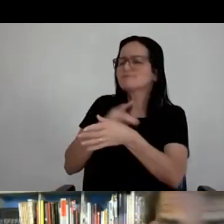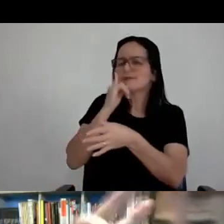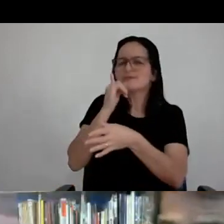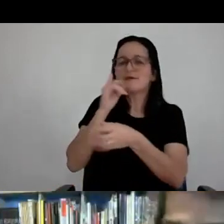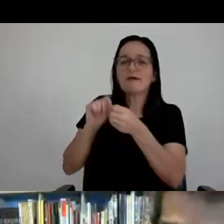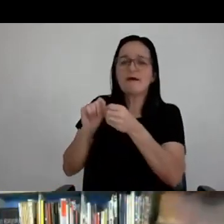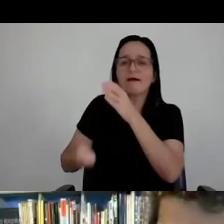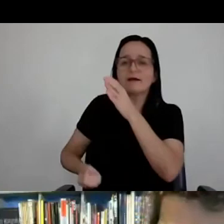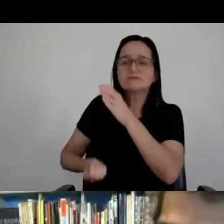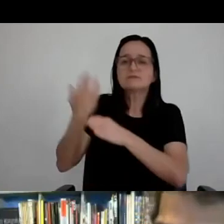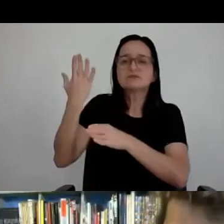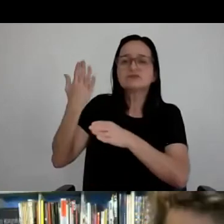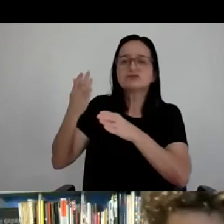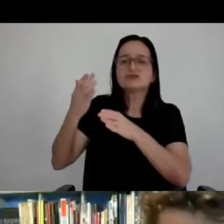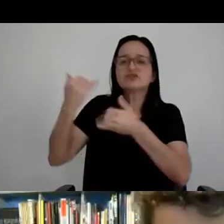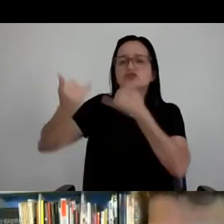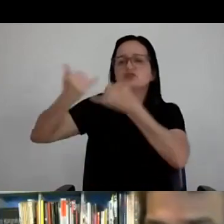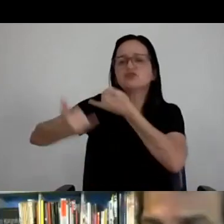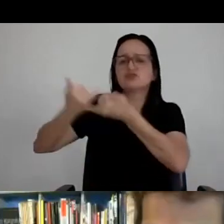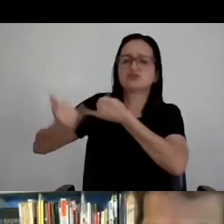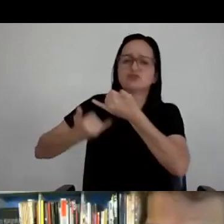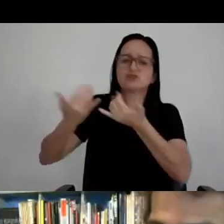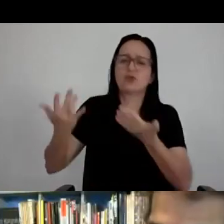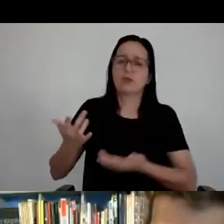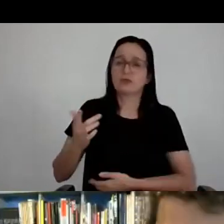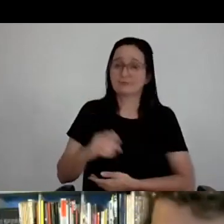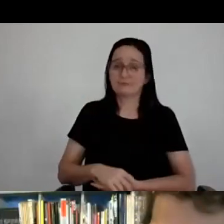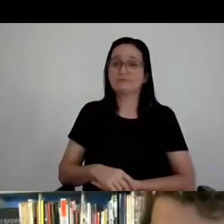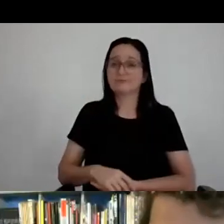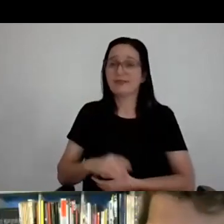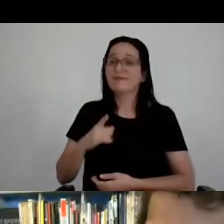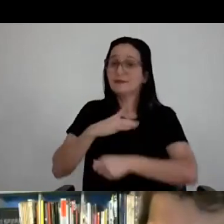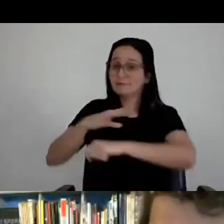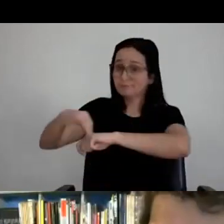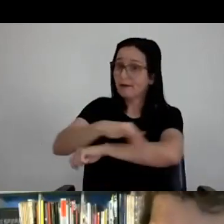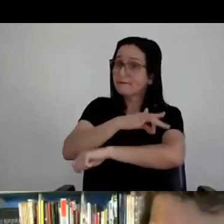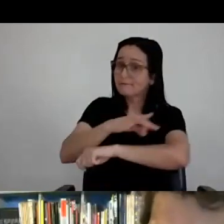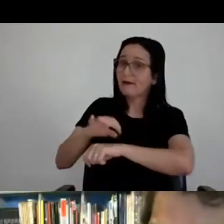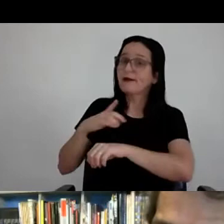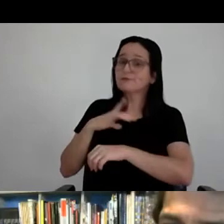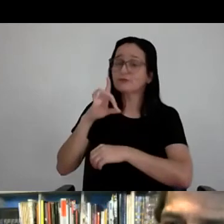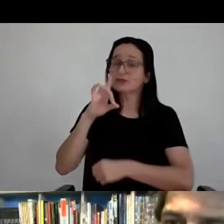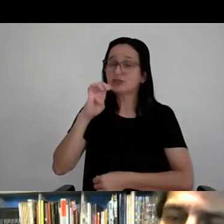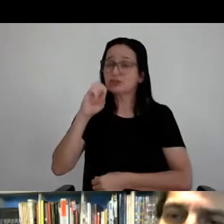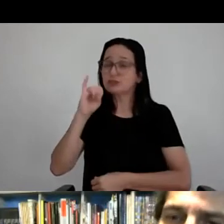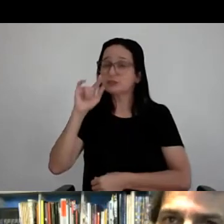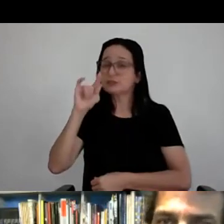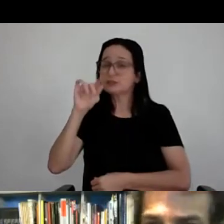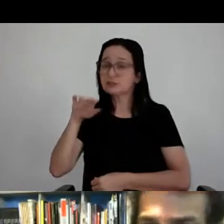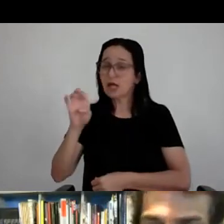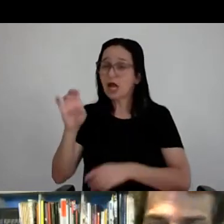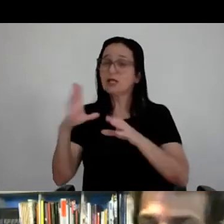os gamers têm cenários maravilhosos, são feitos por designers e arquitetos, tem vários arquitetos sendo contratados para isso hoje em dia, então,